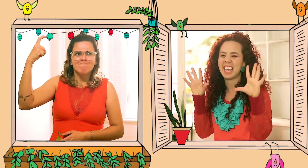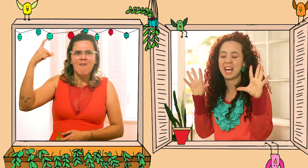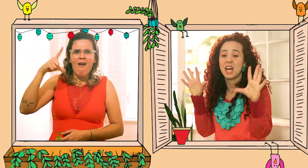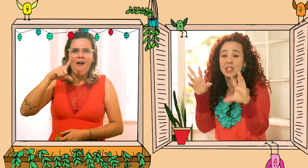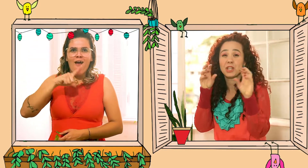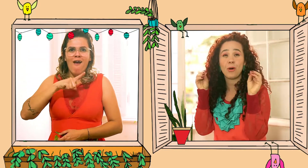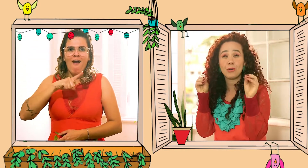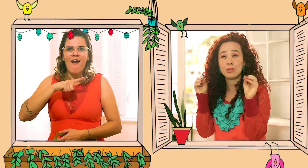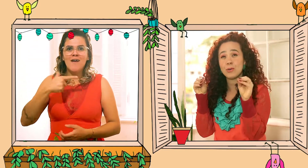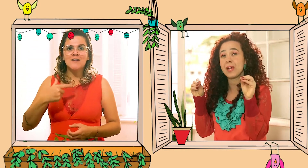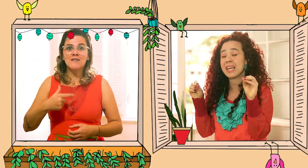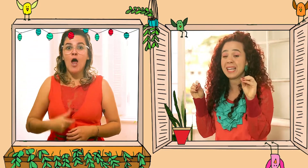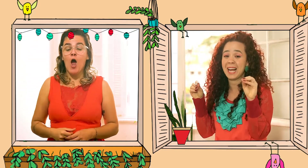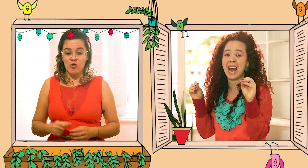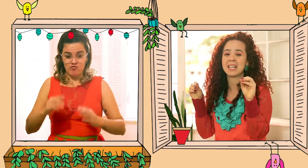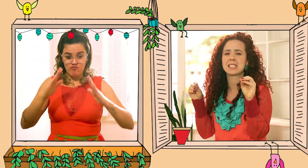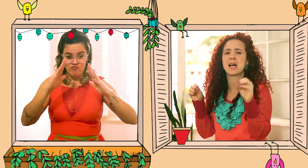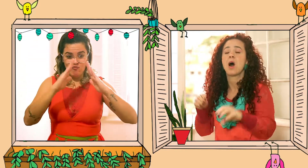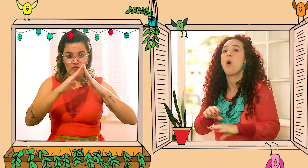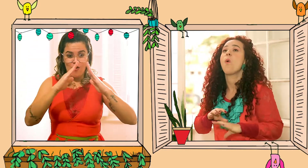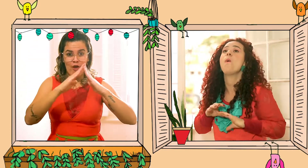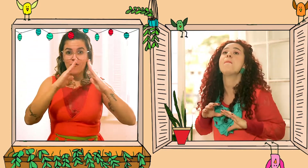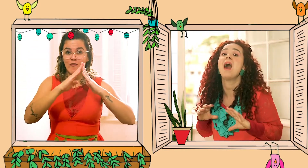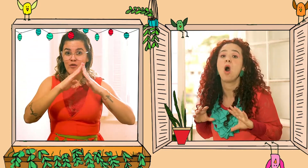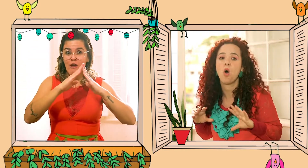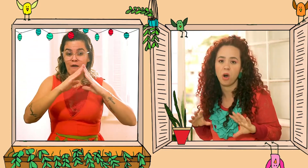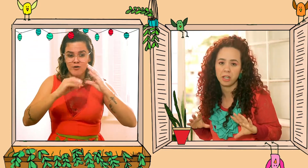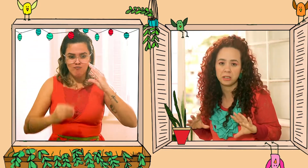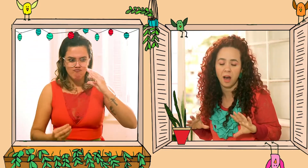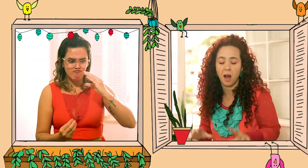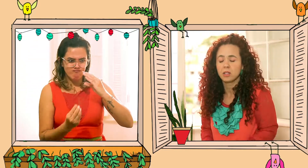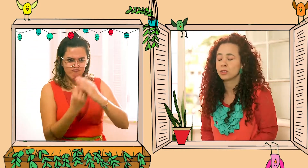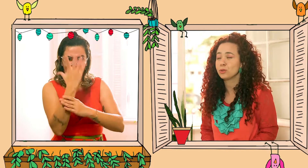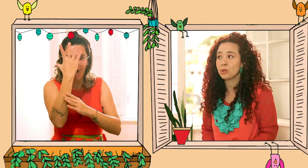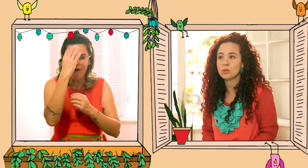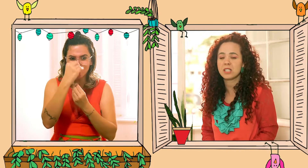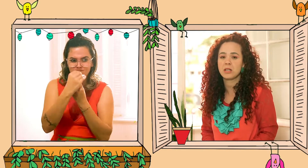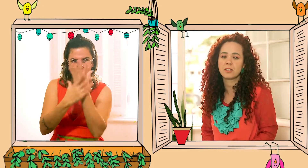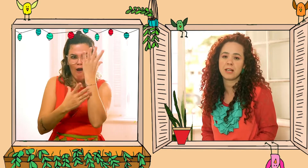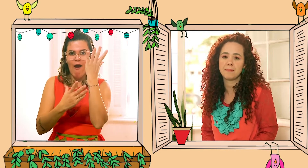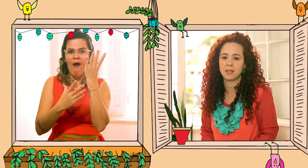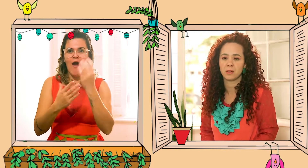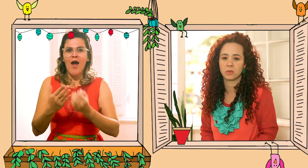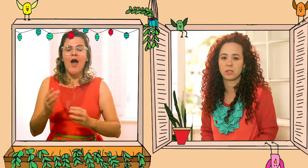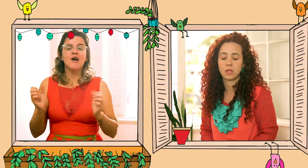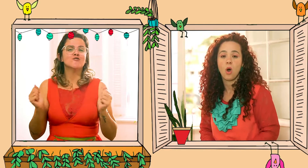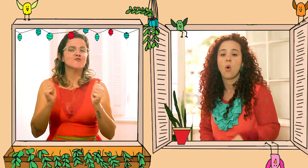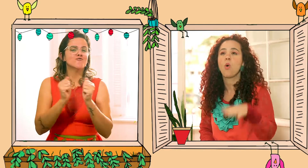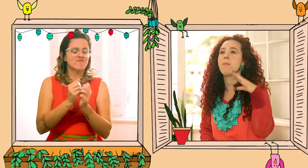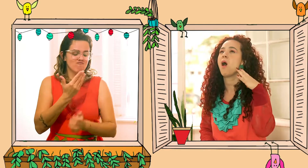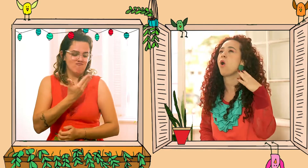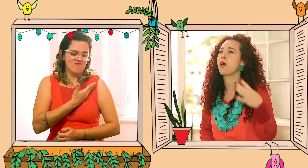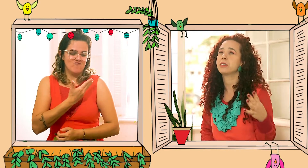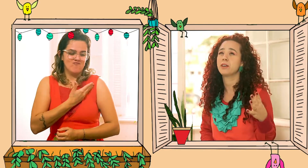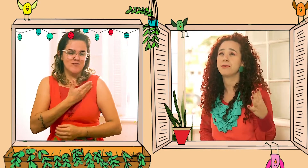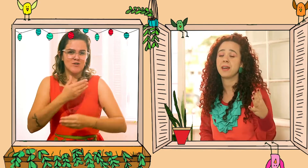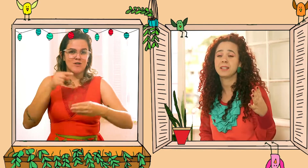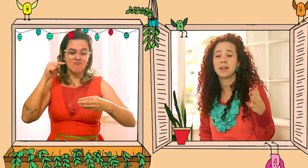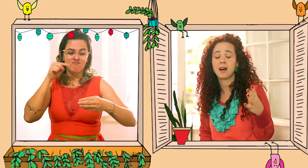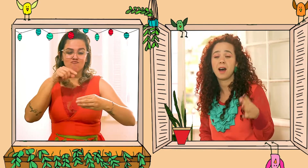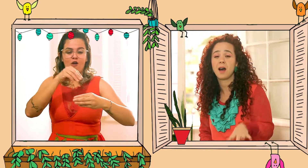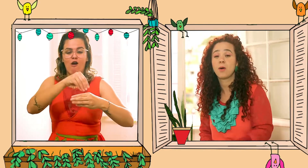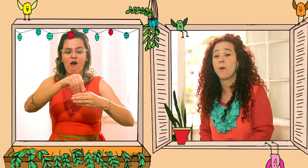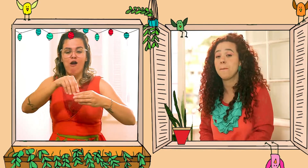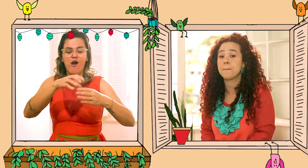ideia de construir em casa uma horta junto com seus amigos. Uma horta